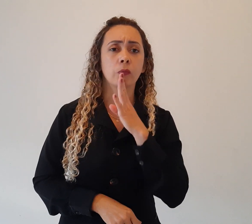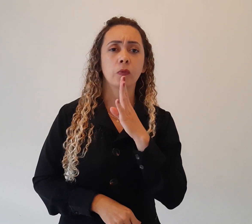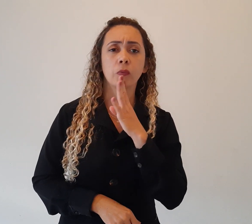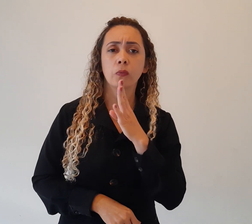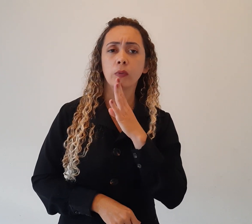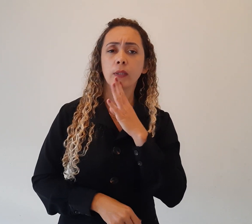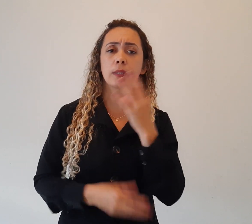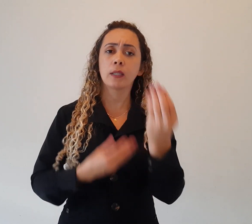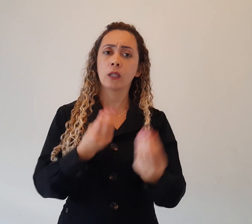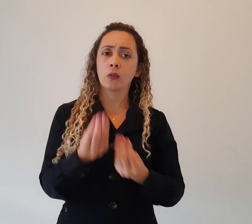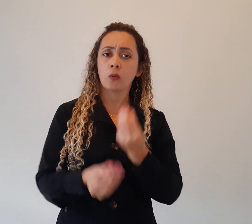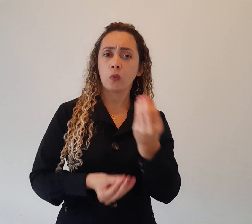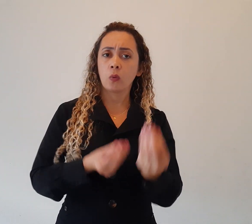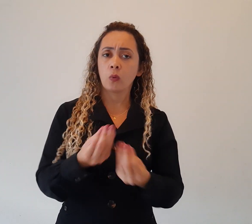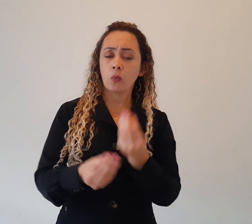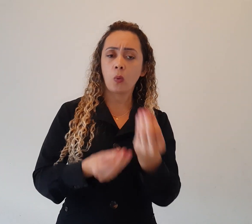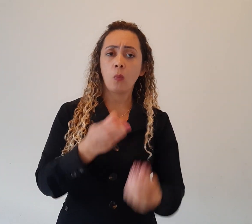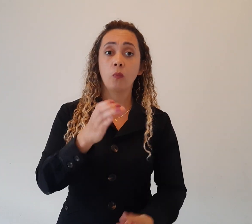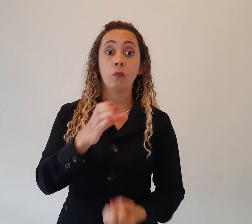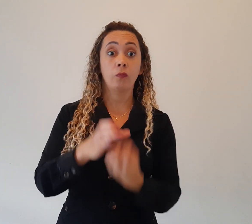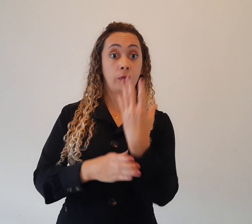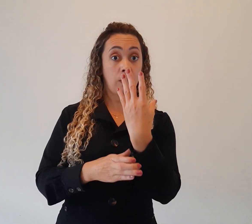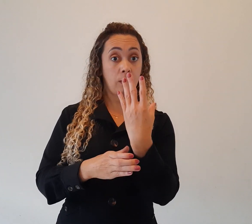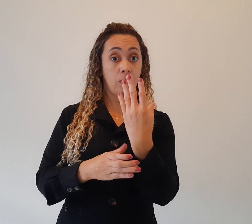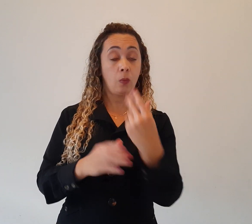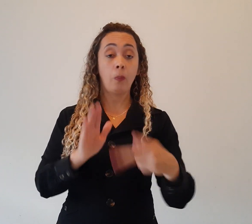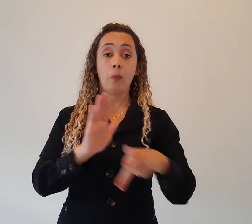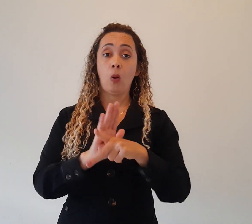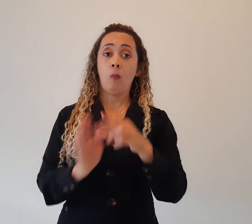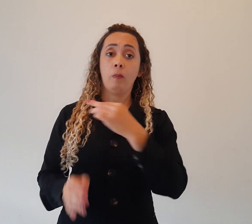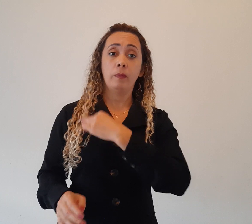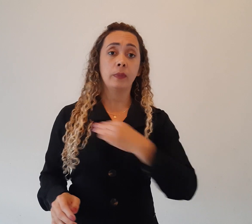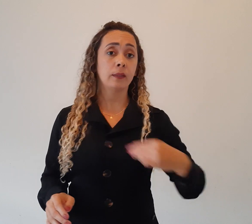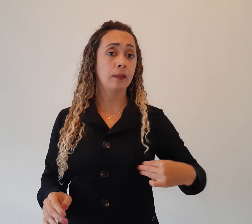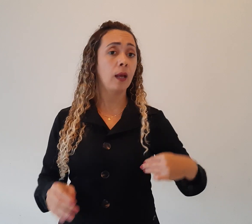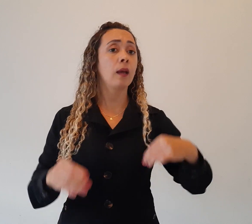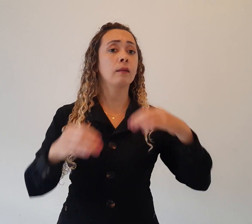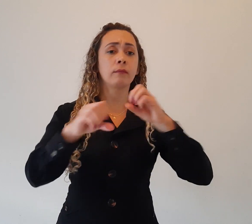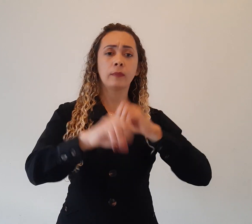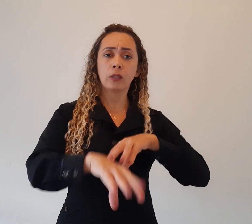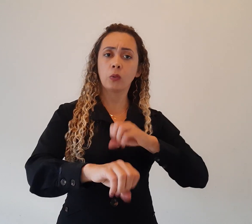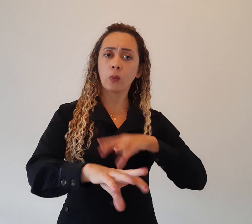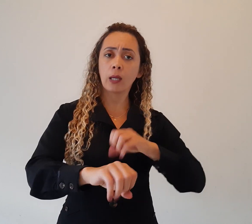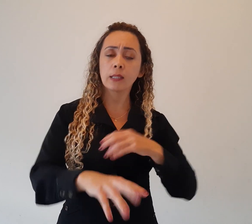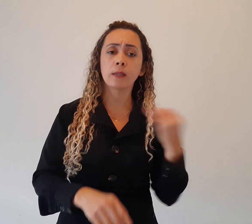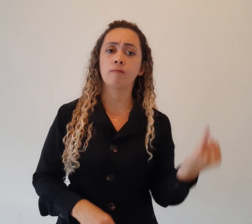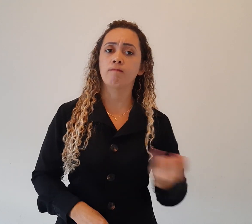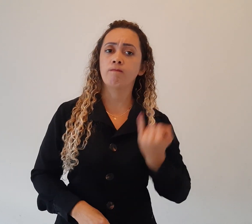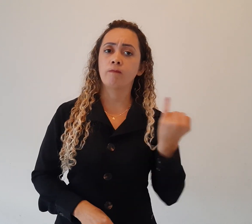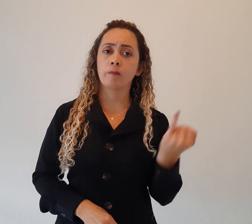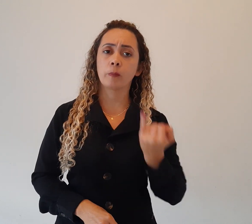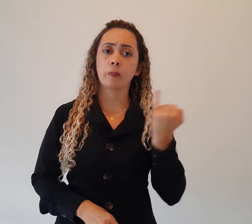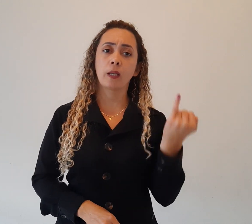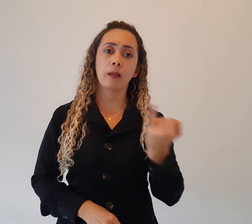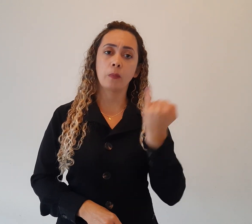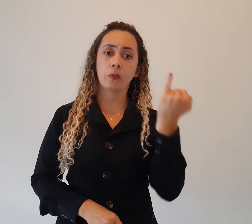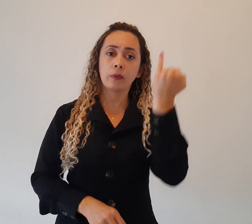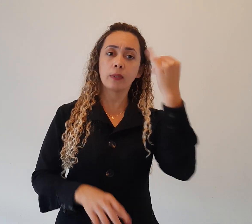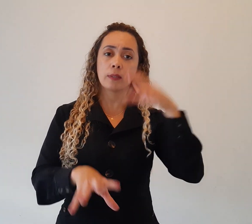Fundação Público Externo de Educação, a importância que vamos ter na formação das nossas